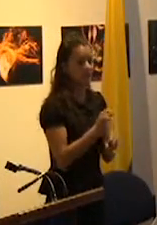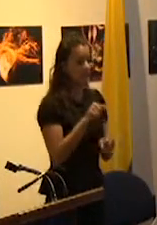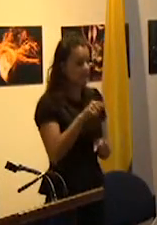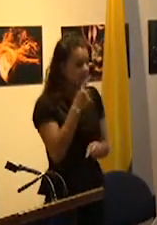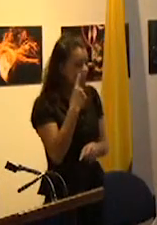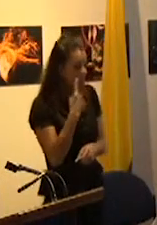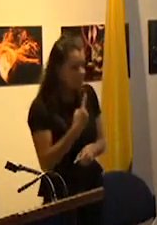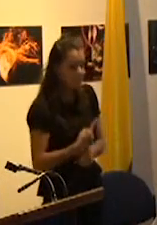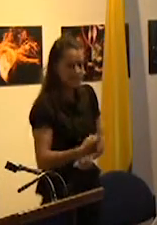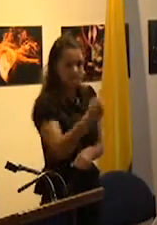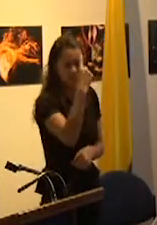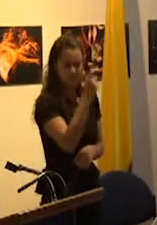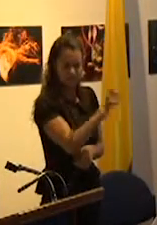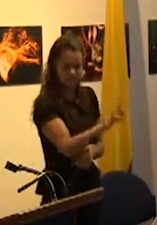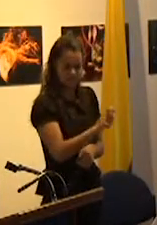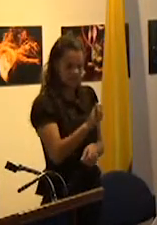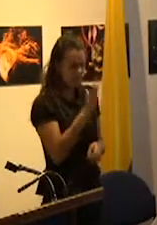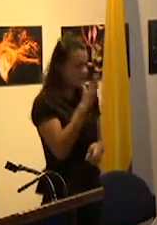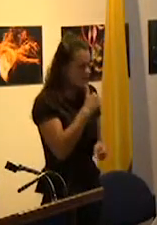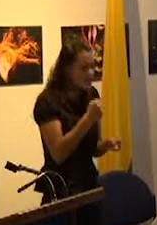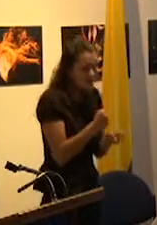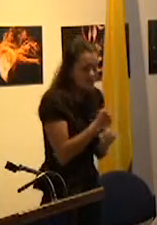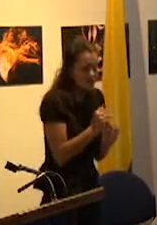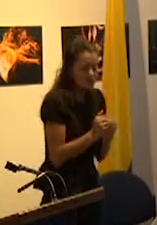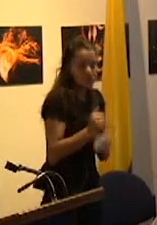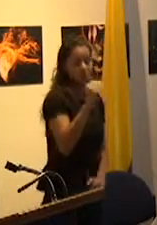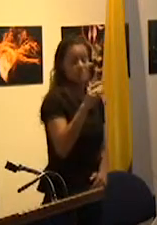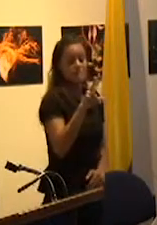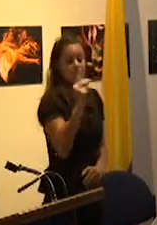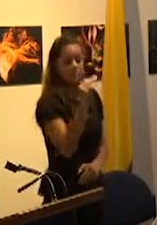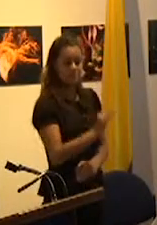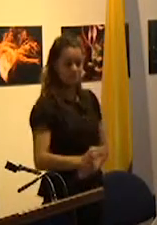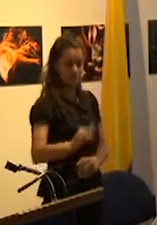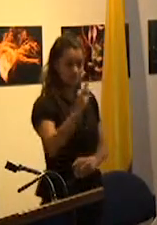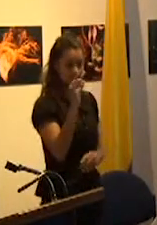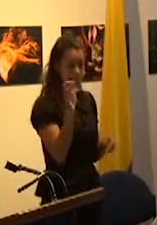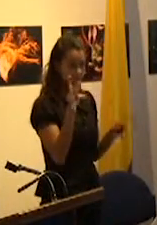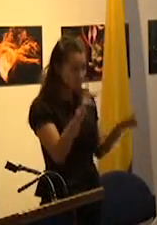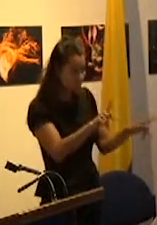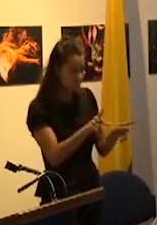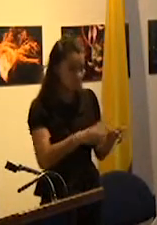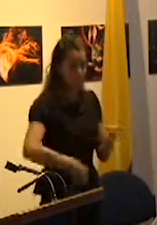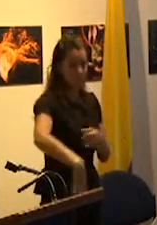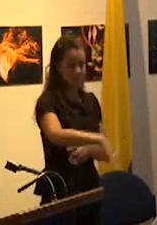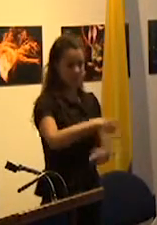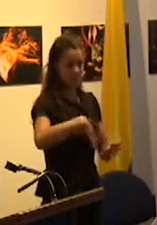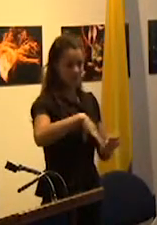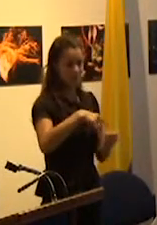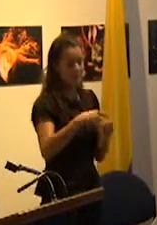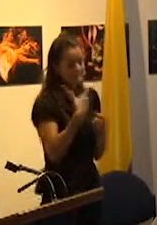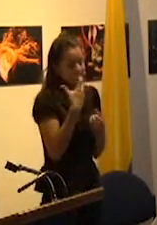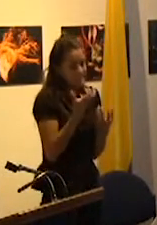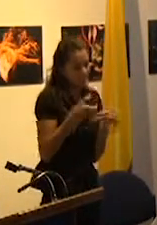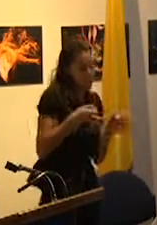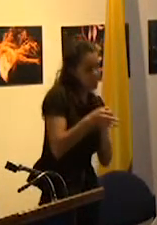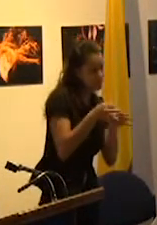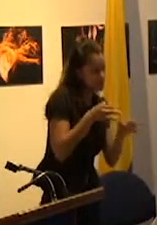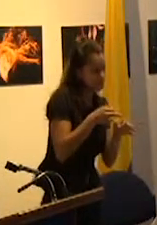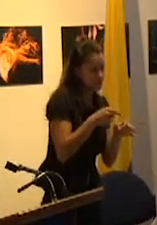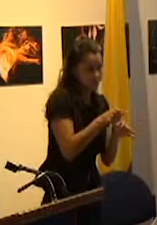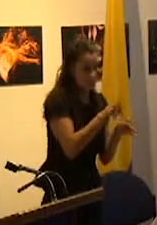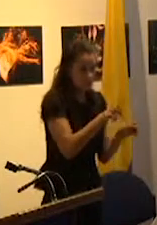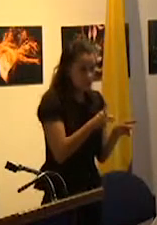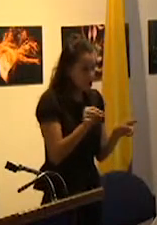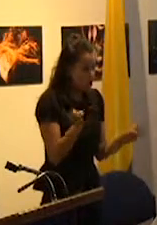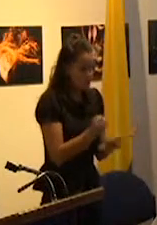la desocupación alcanzó al 20% de la población activa pero lo que me interesa señalar acá es que la